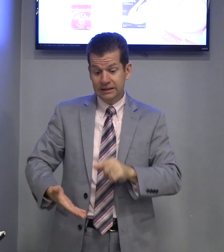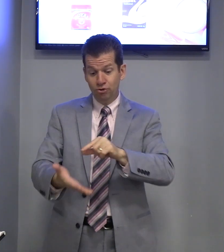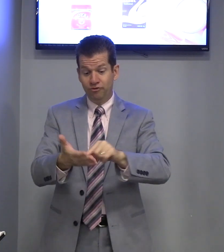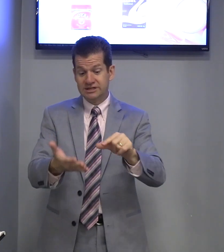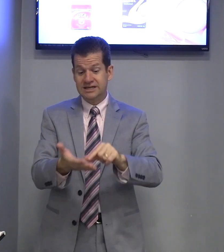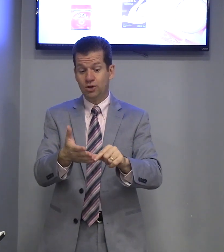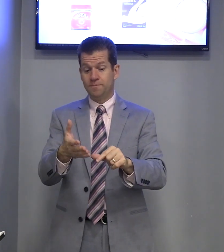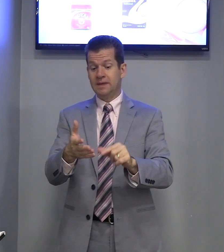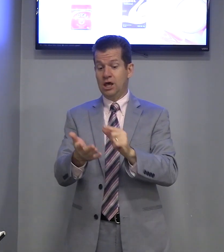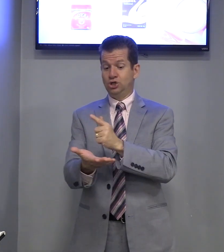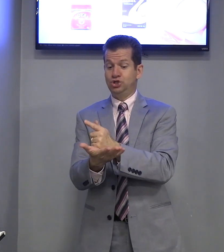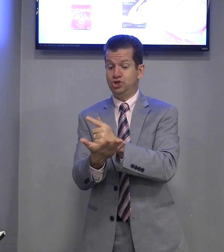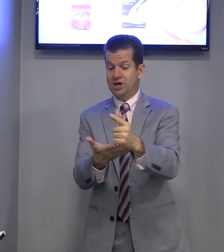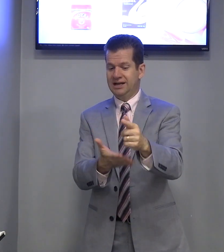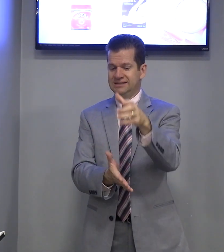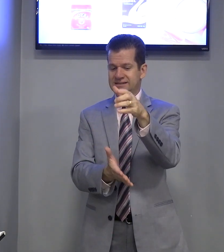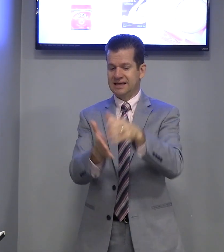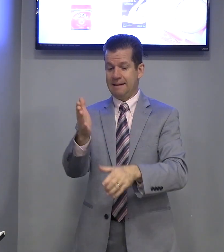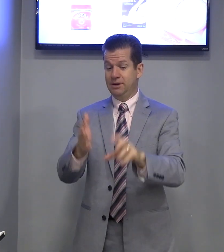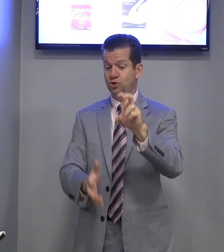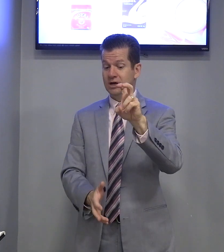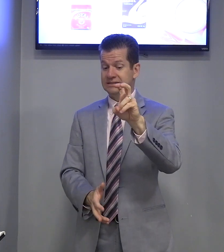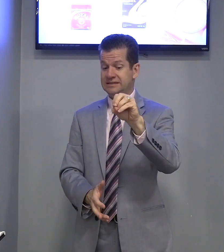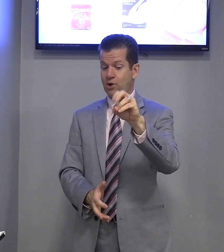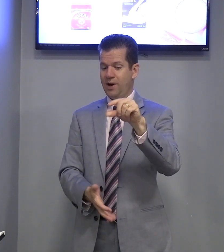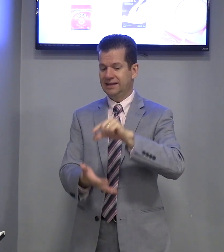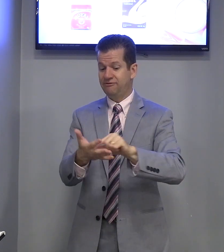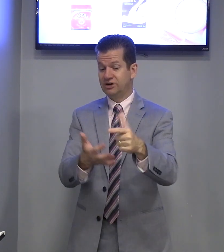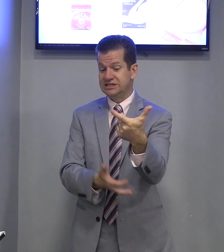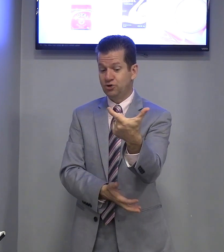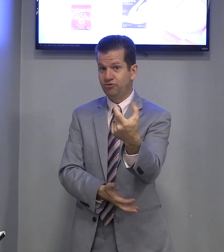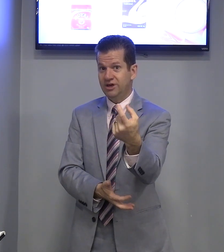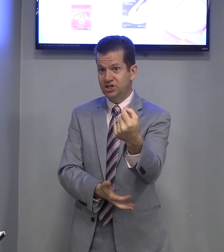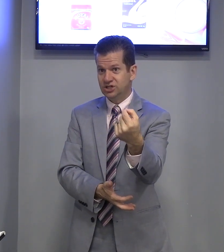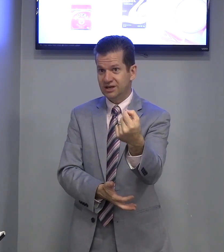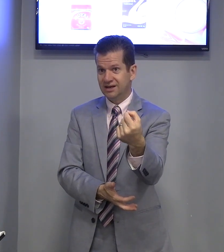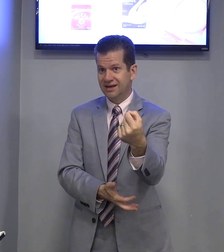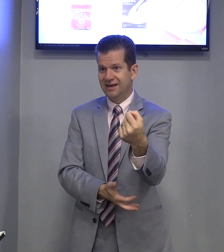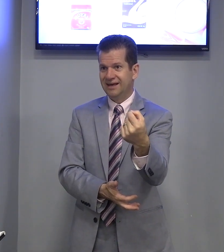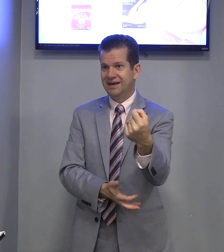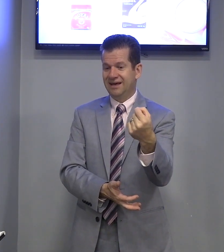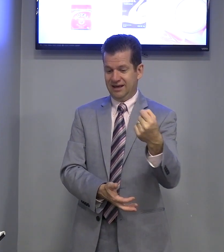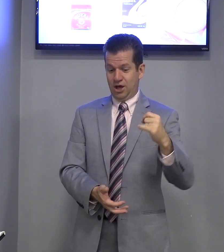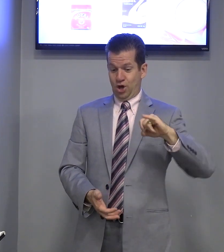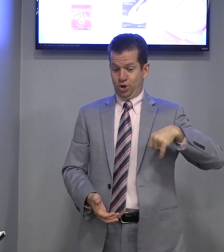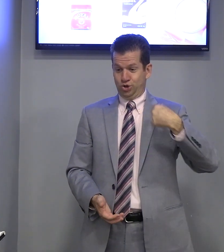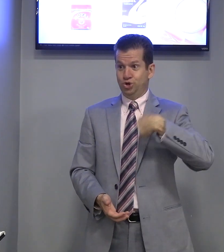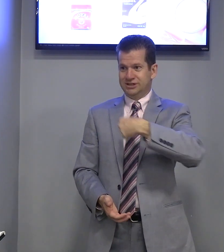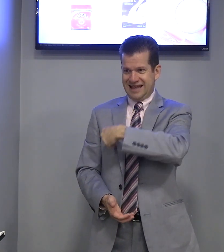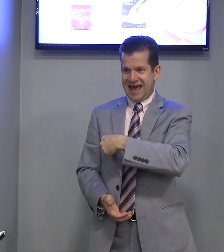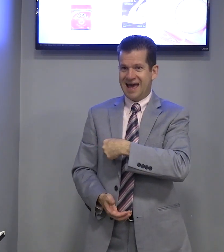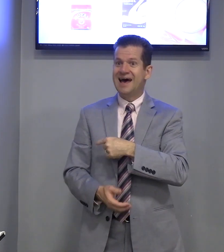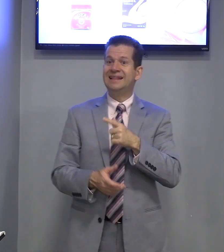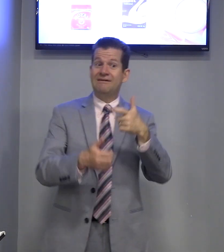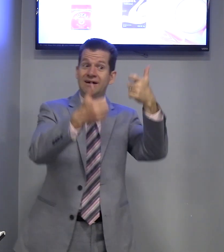Então, no versículo de Gênesis, capítulo 50, versículo 20, José estava